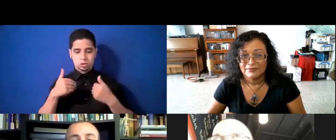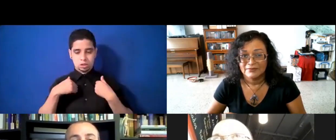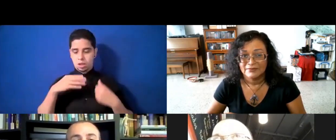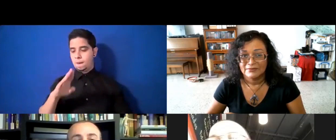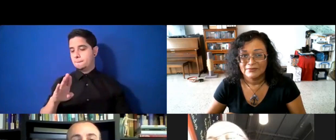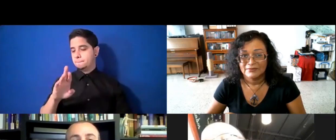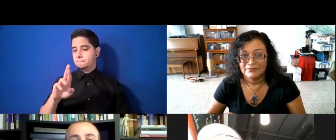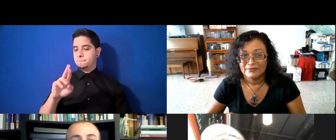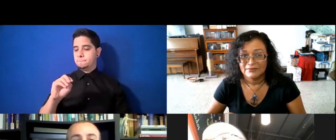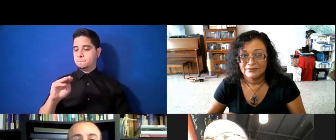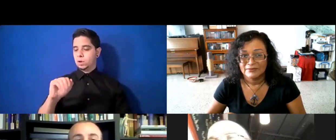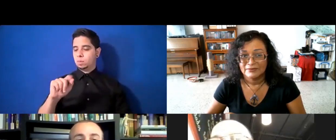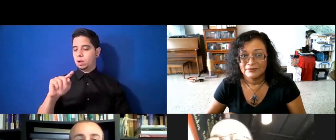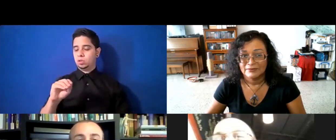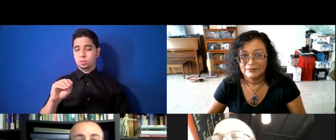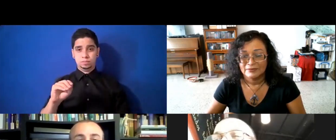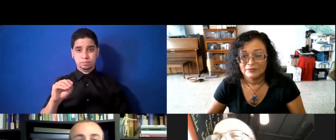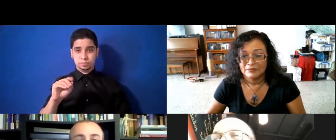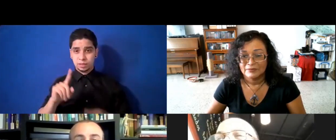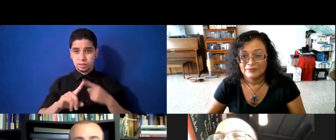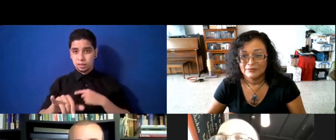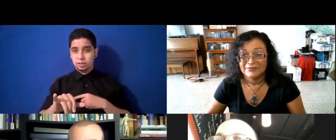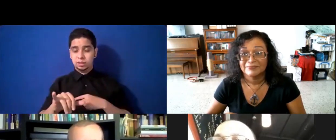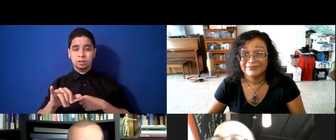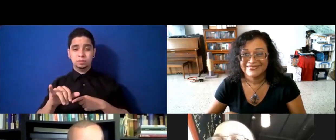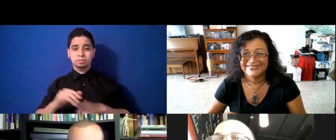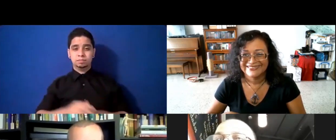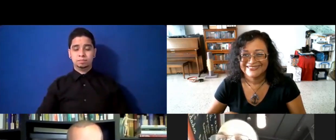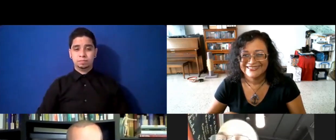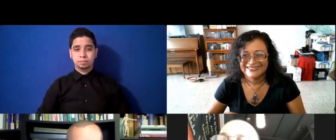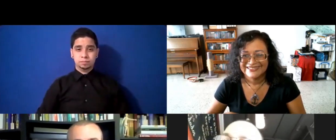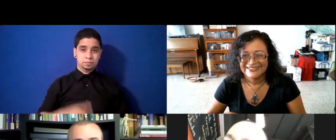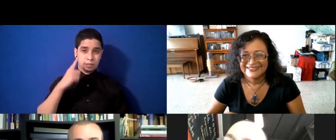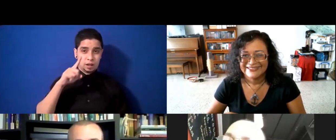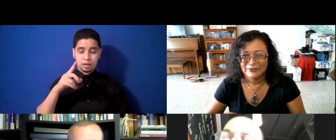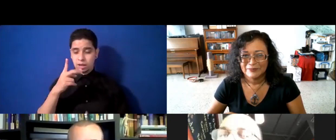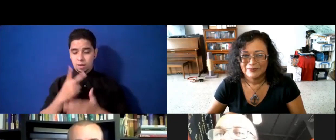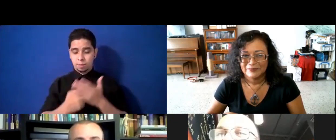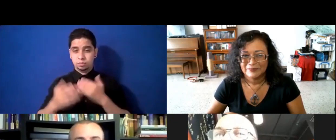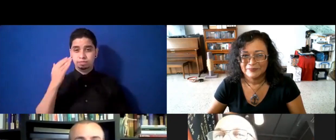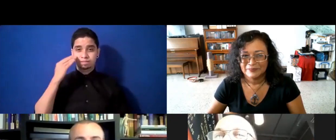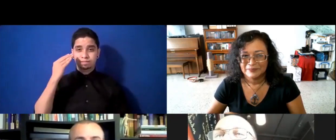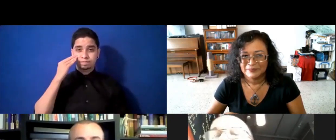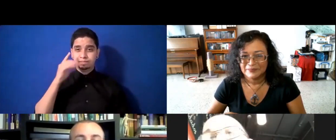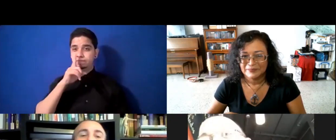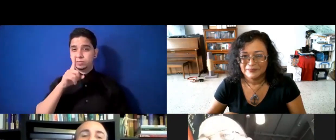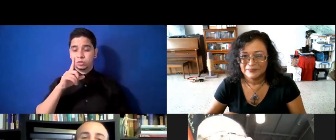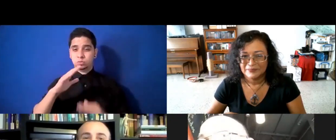por ese lado, nada, es haciendo la diferencia, entre ambas masas, que verdaderamente, pues son espectaculares, las dos son